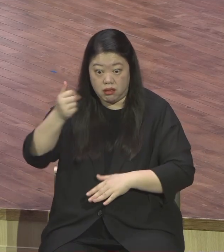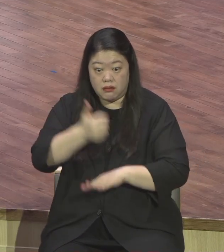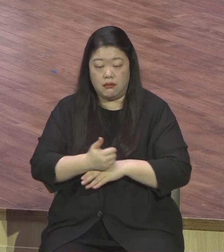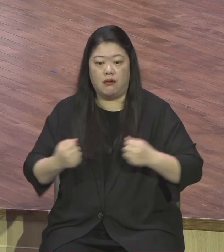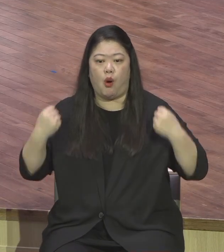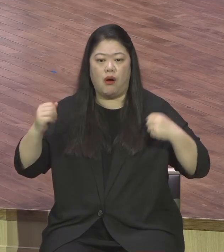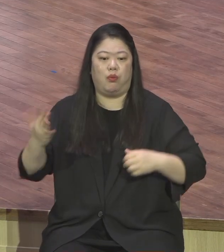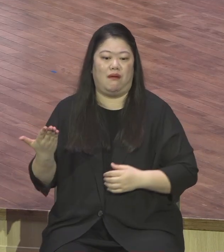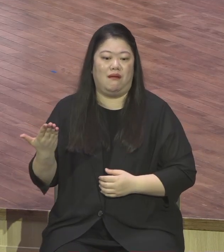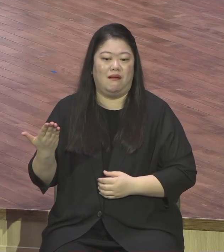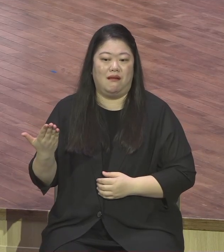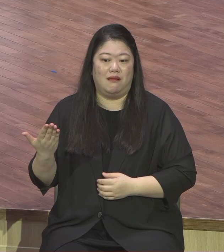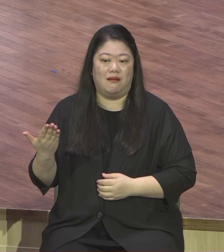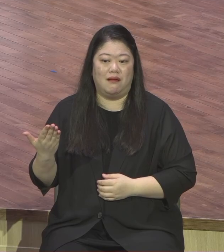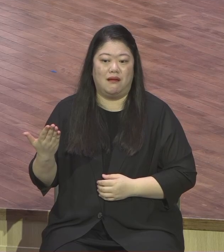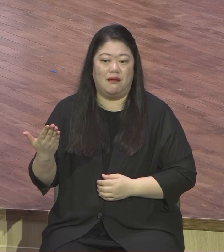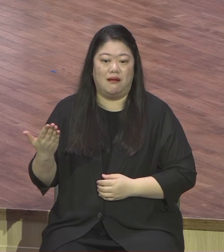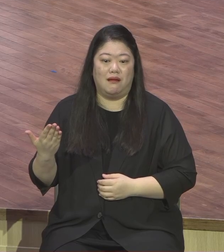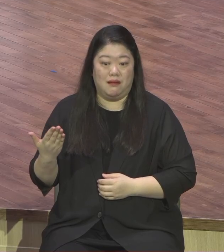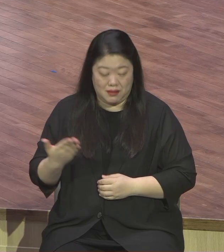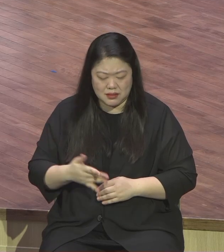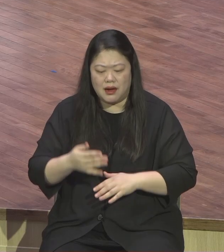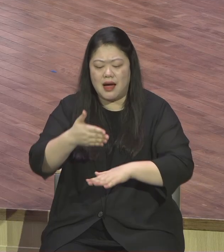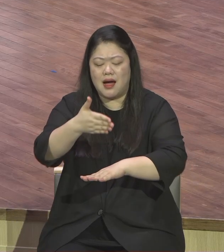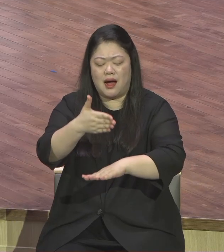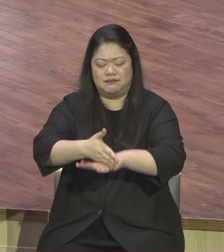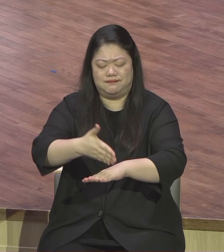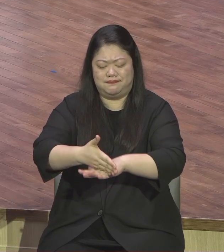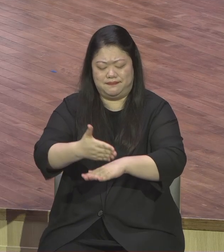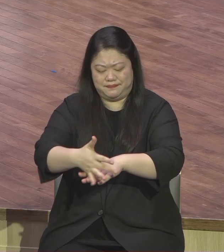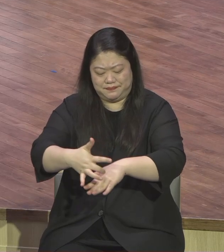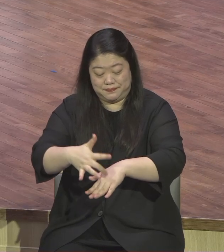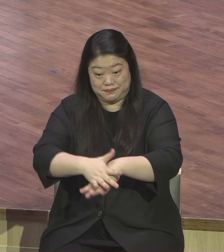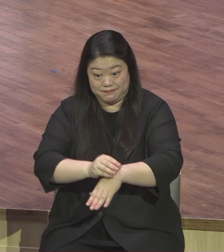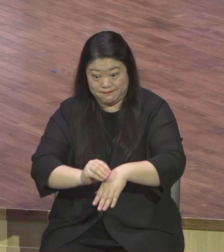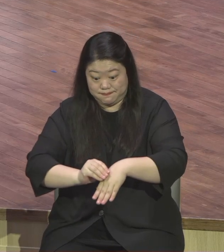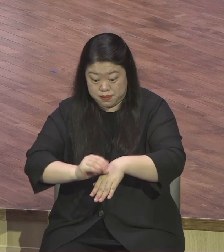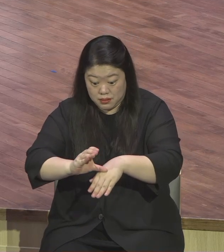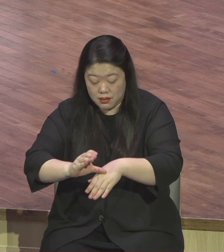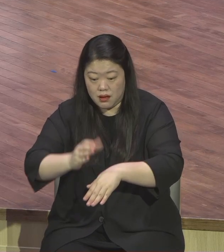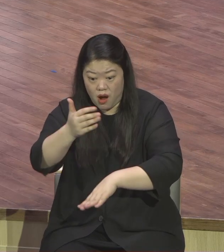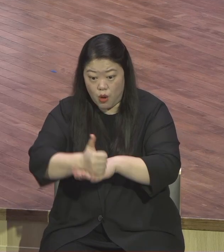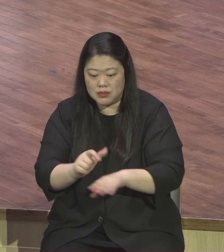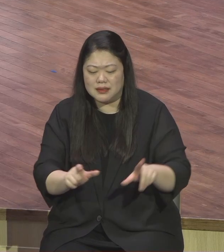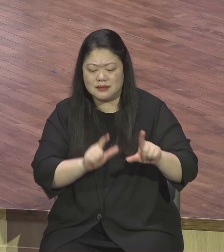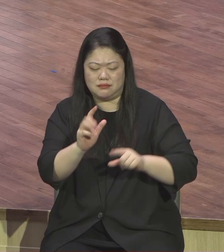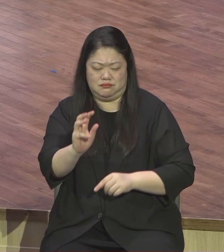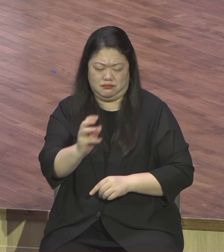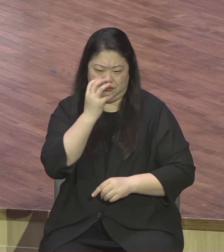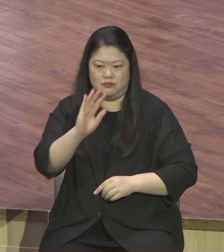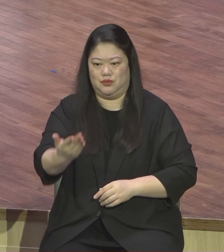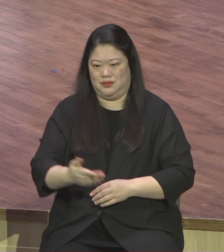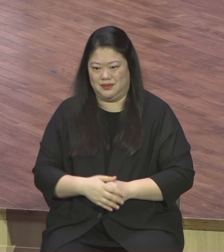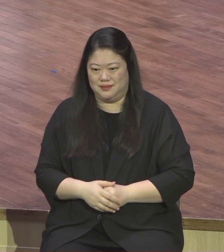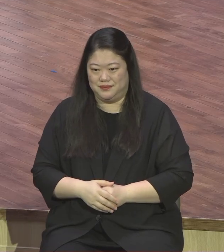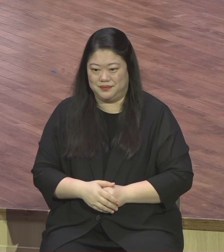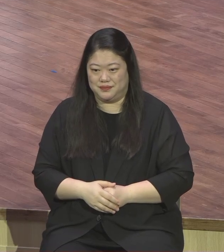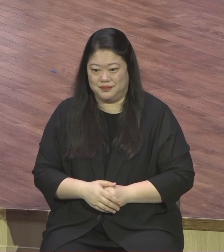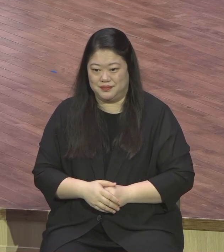인생 작품이 나온다 삶 속에서 영계 모든 성도들 맥주 감사주의를 맞이해서